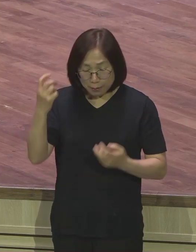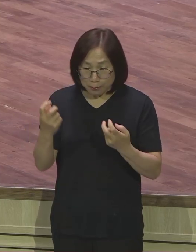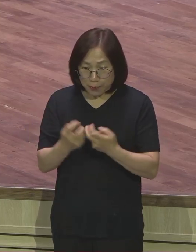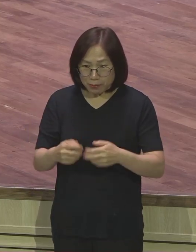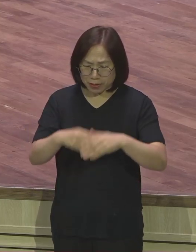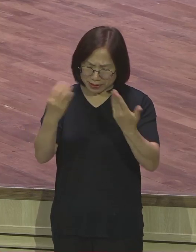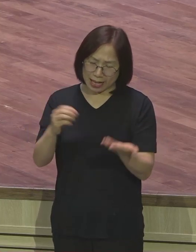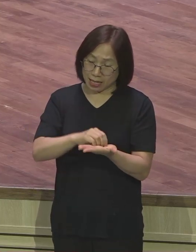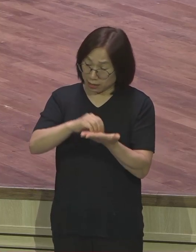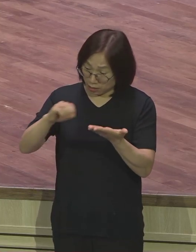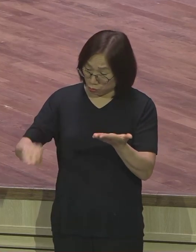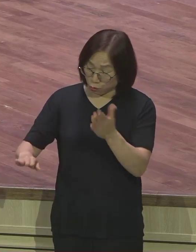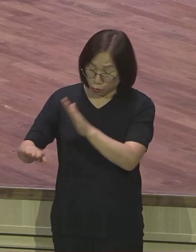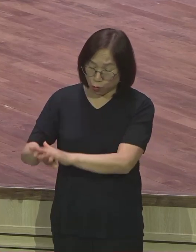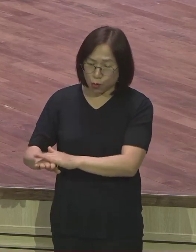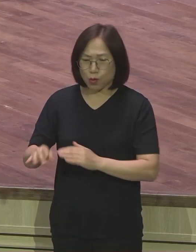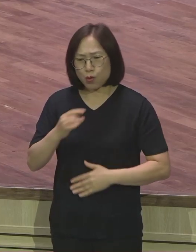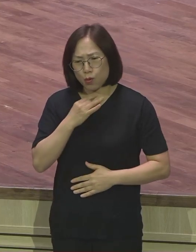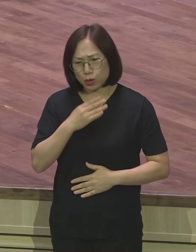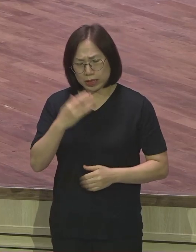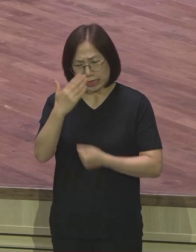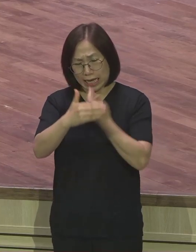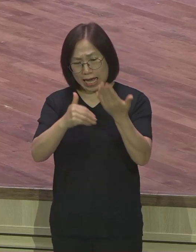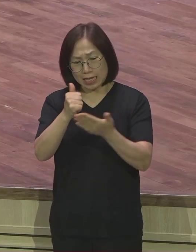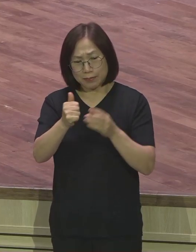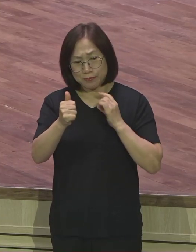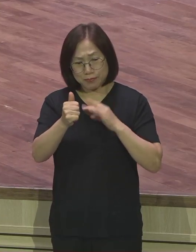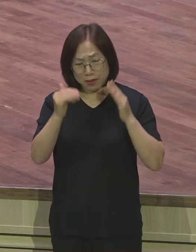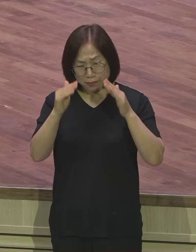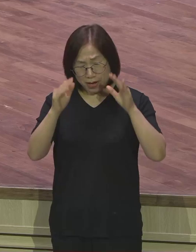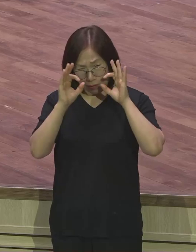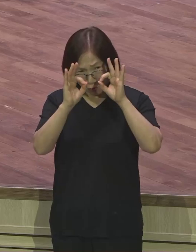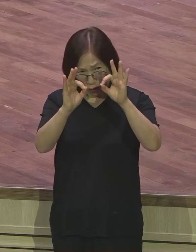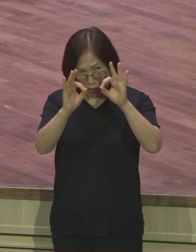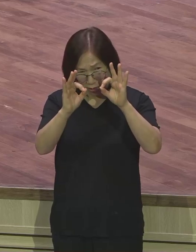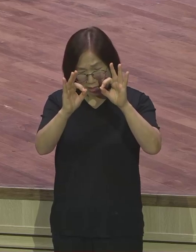오직 하나님만 바라보겠다는 믿음의 자세입니다.